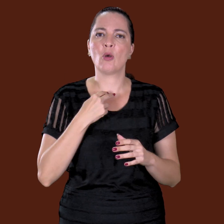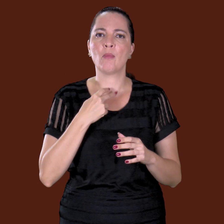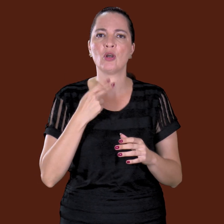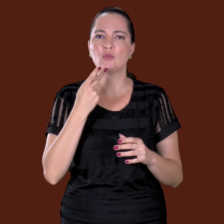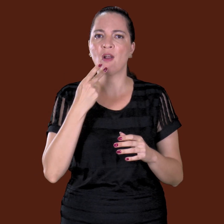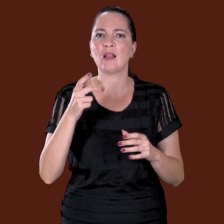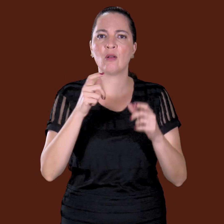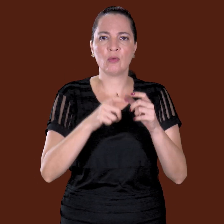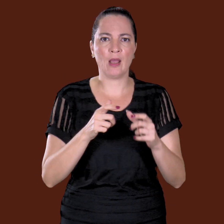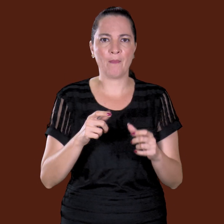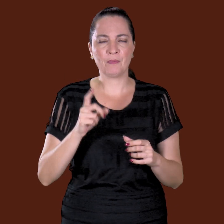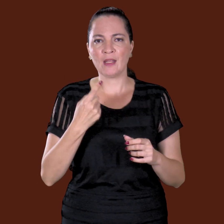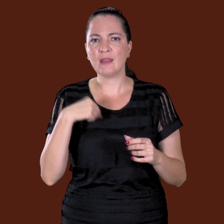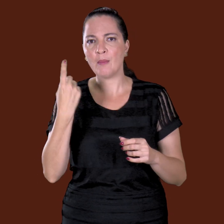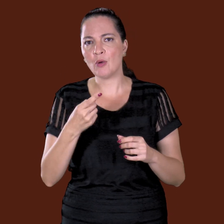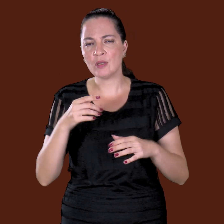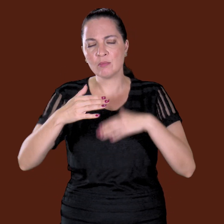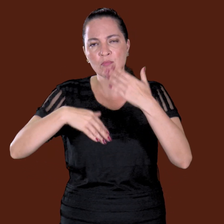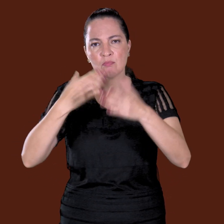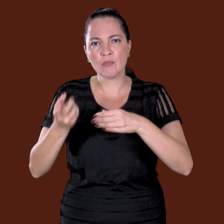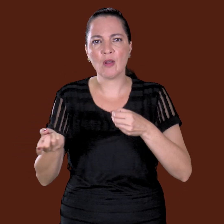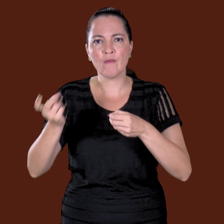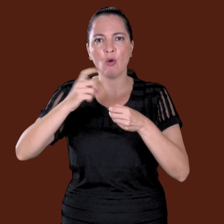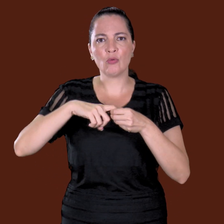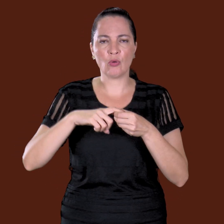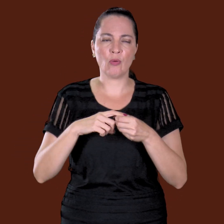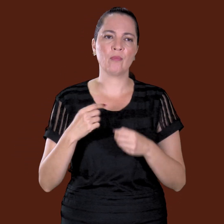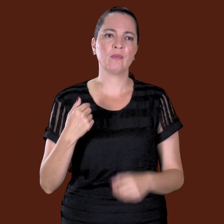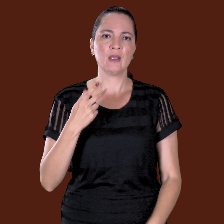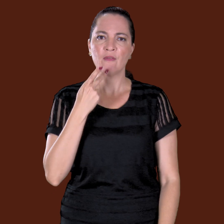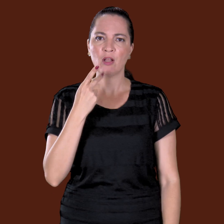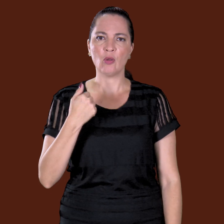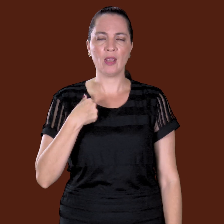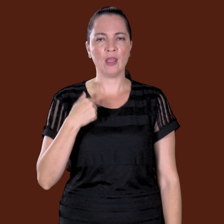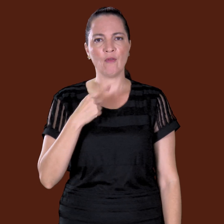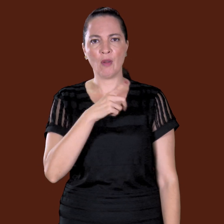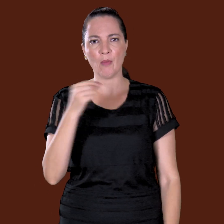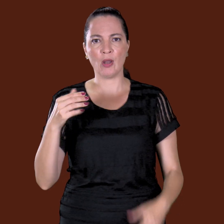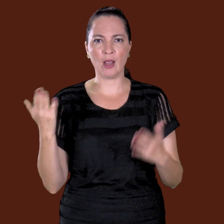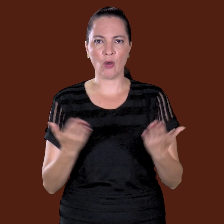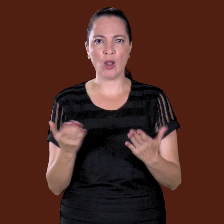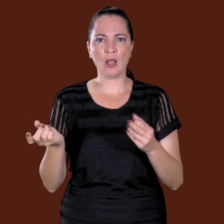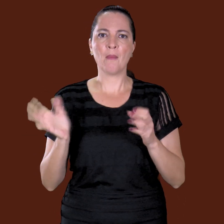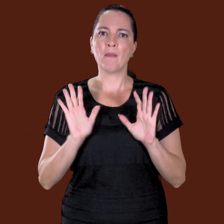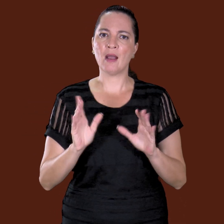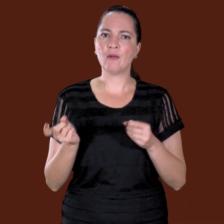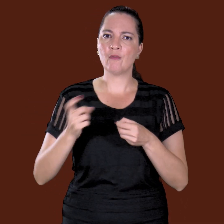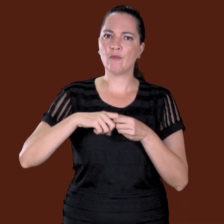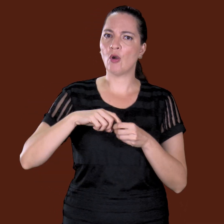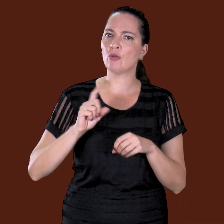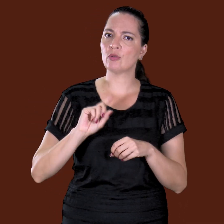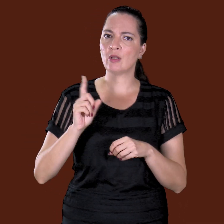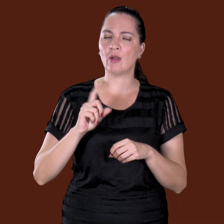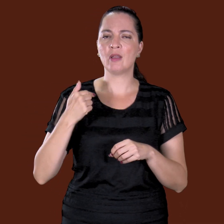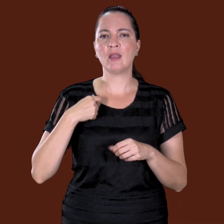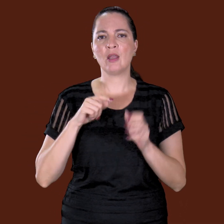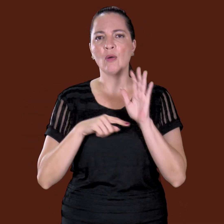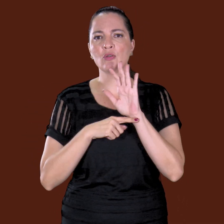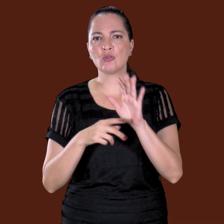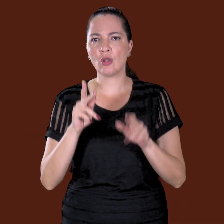eu vou embora agora e eu não volto mais. Eu tô ajudando um povo dentro da terra. Eu não tenho nada pra explicar, só isso, eu